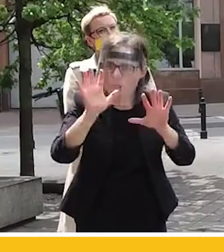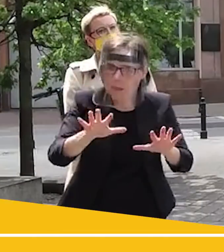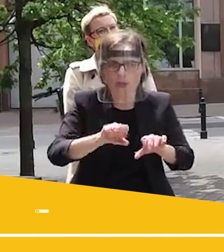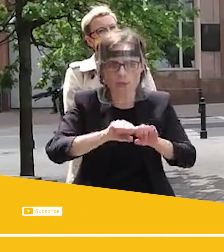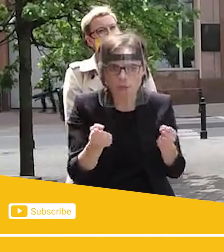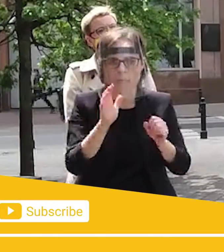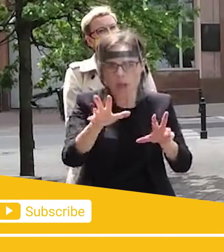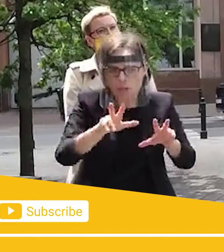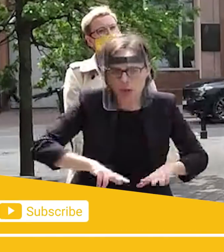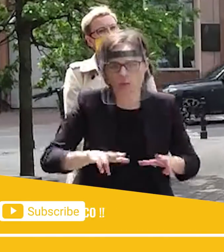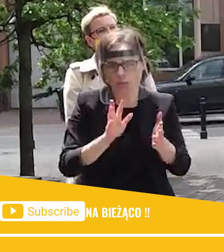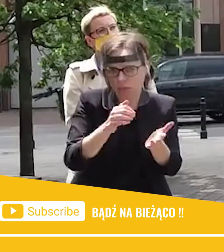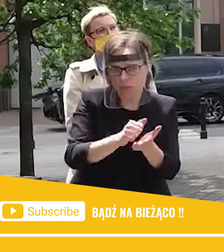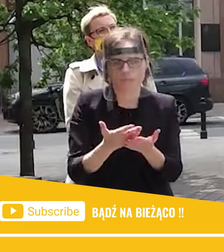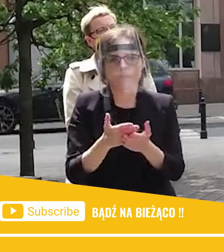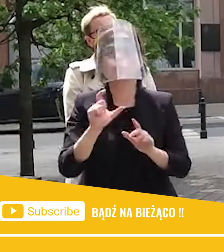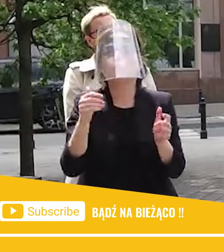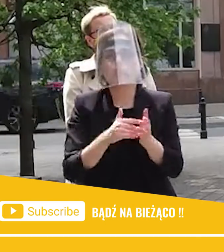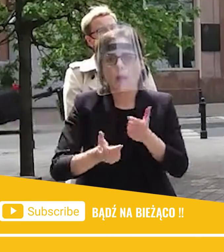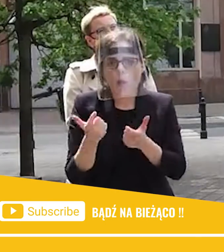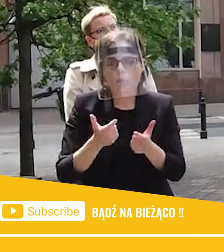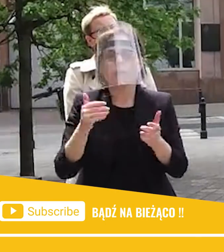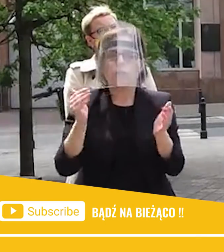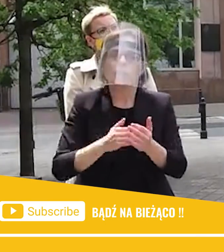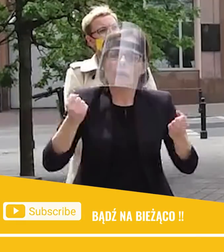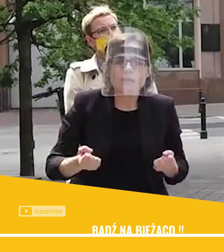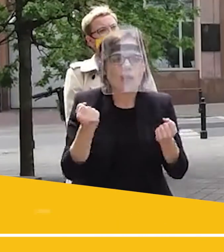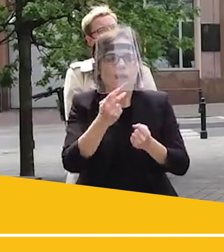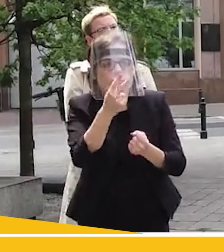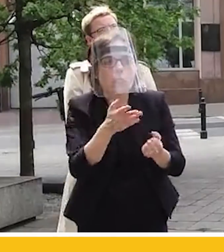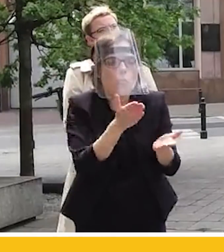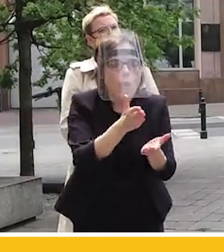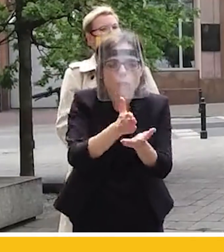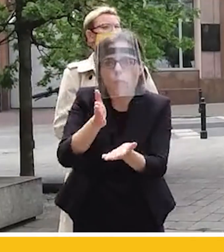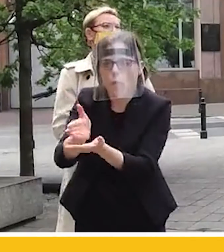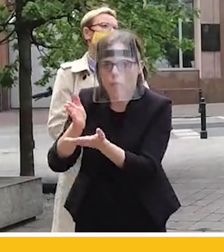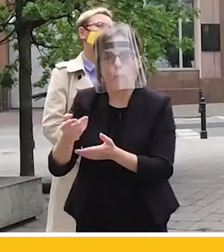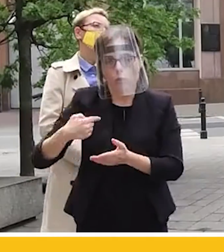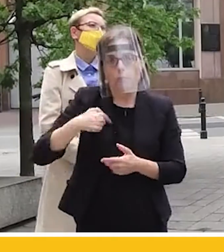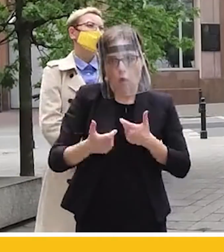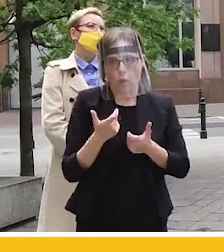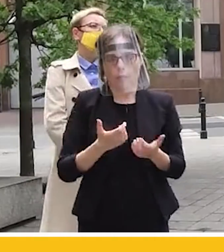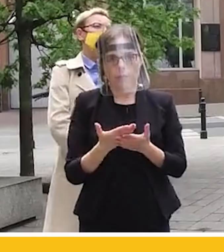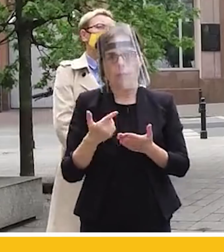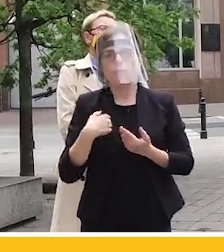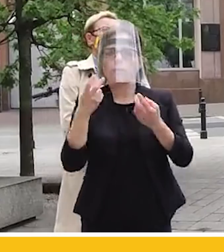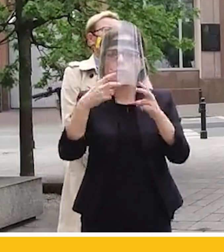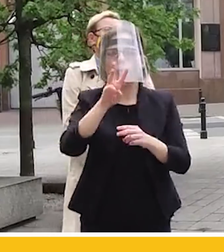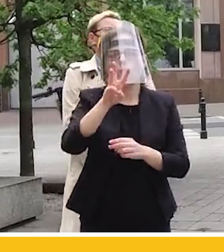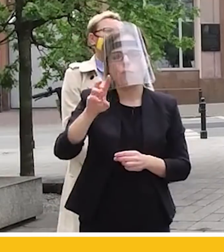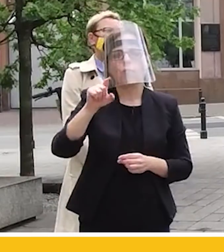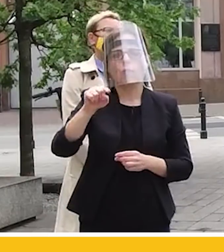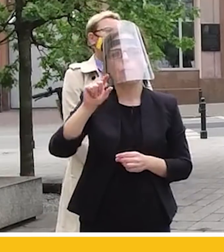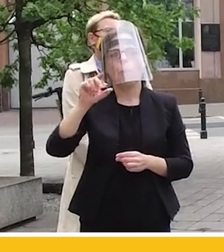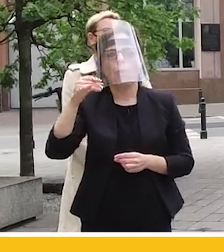zrobić? Tak jak powiedziałem, robić co się może w trybie interwencyjnej pomocy. To robimy, tworząc ten portal Pomocni Info. Pokażcie mi